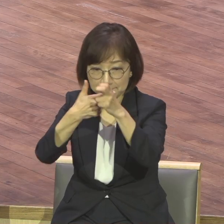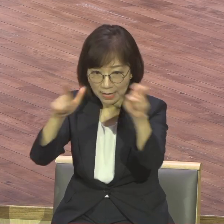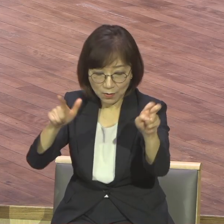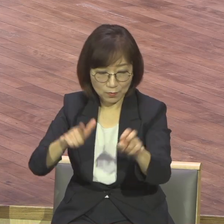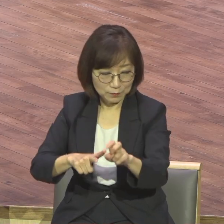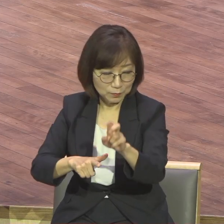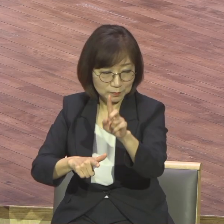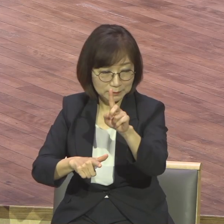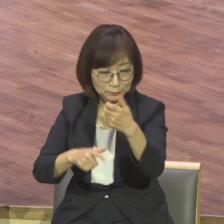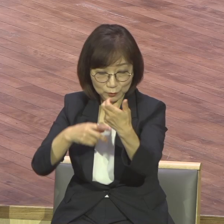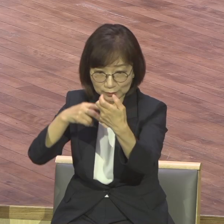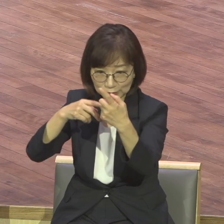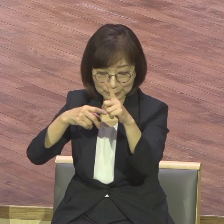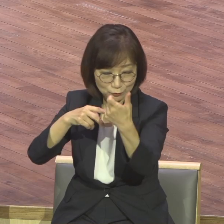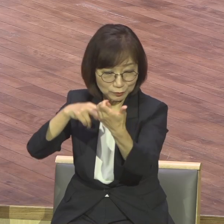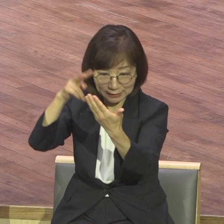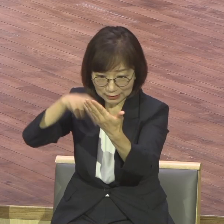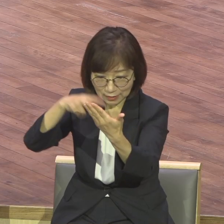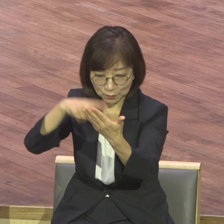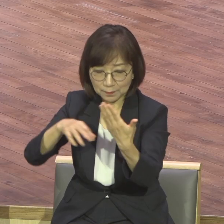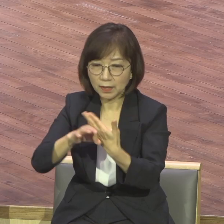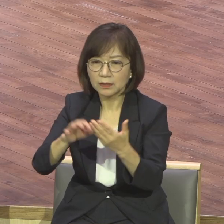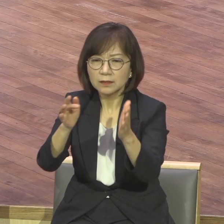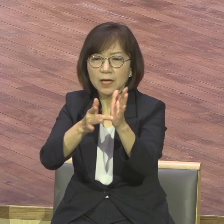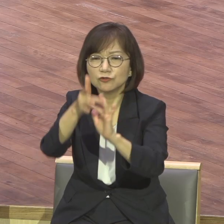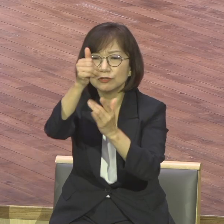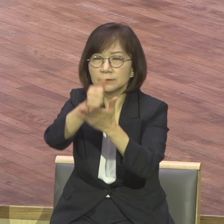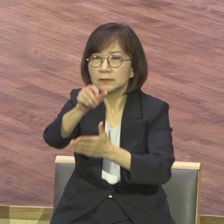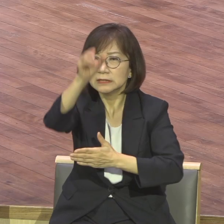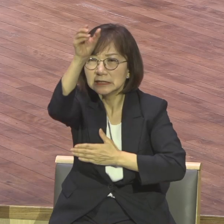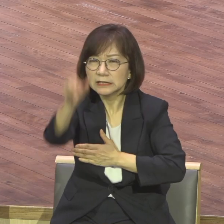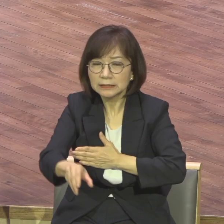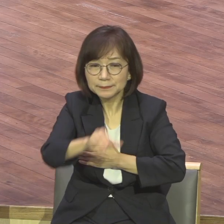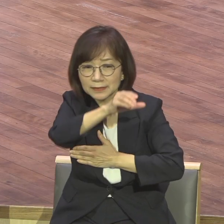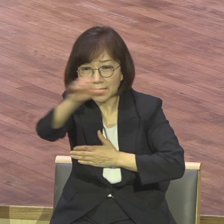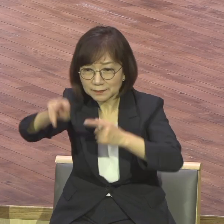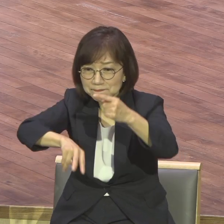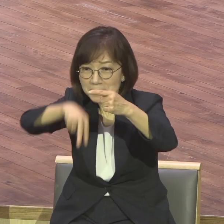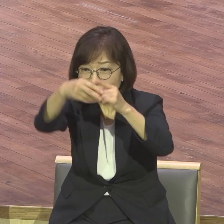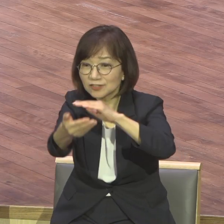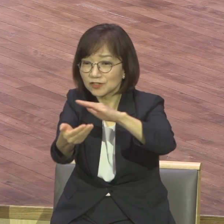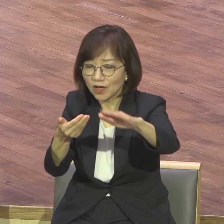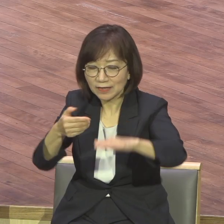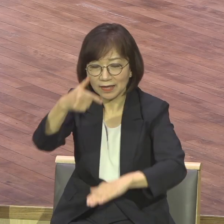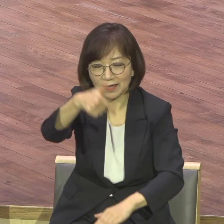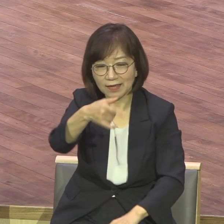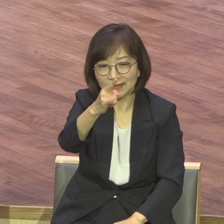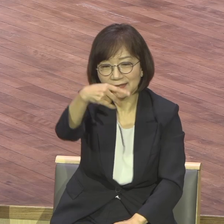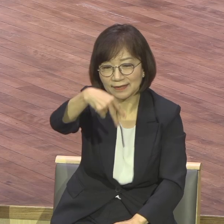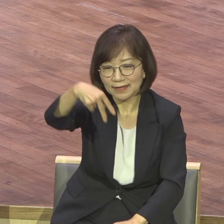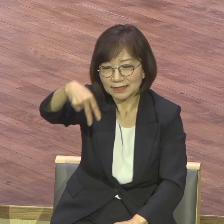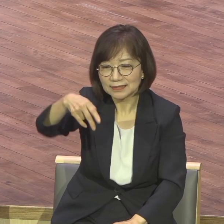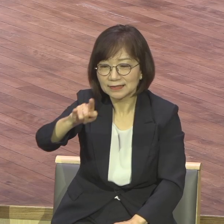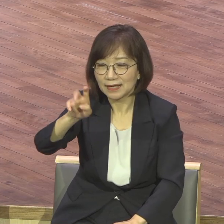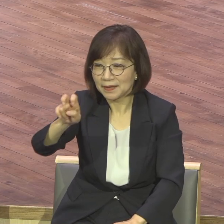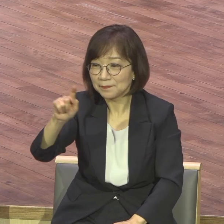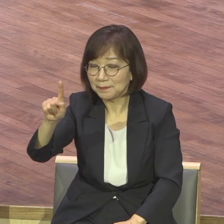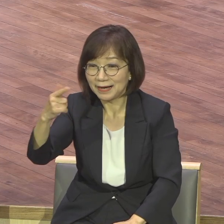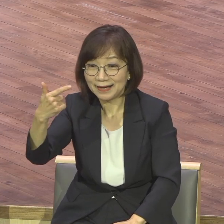예수님께서 십자가를 지시기 전에 개세만의 동산에서 얼마나 간절히 기도했습니까 땀이